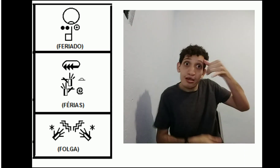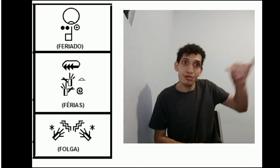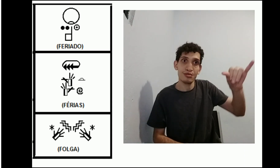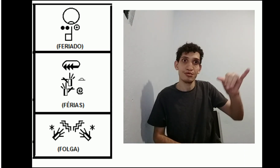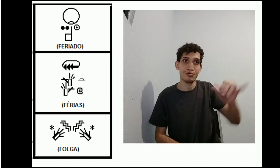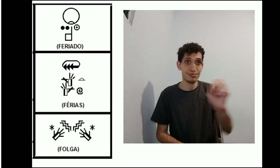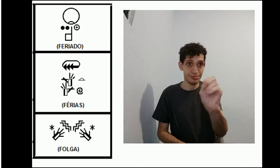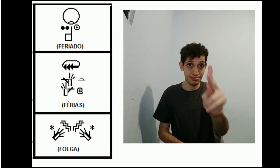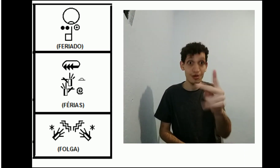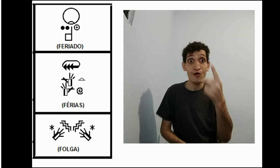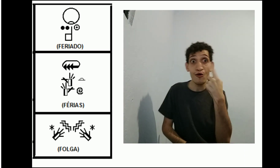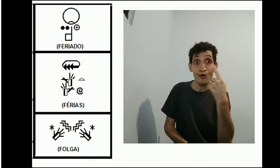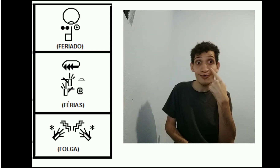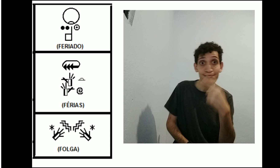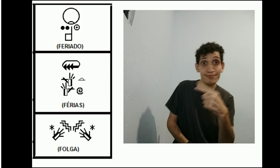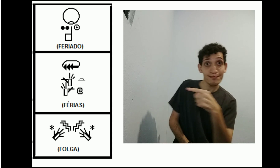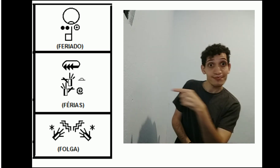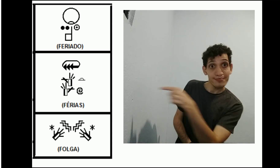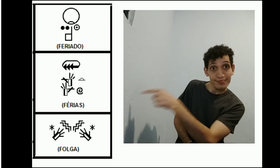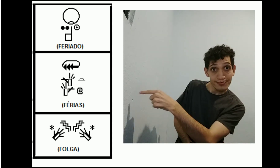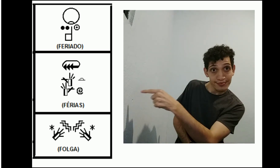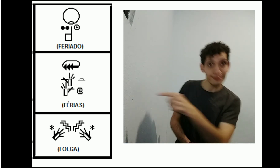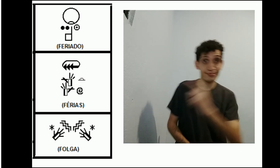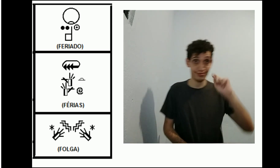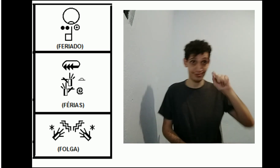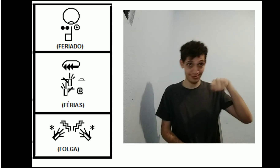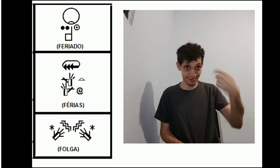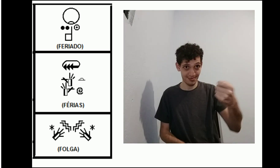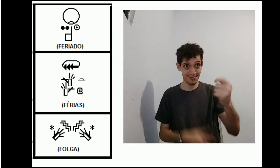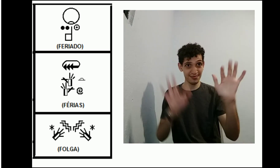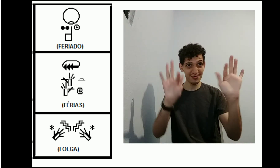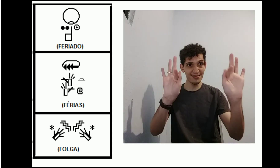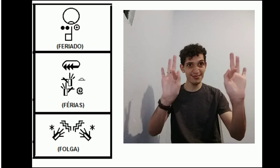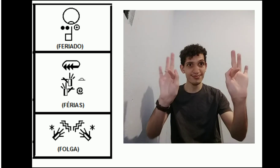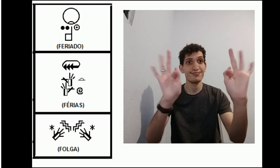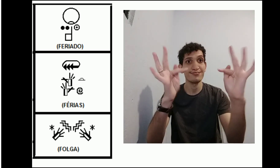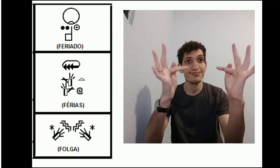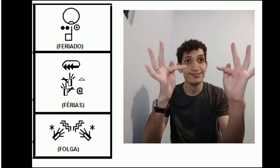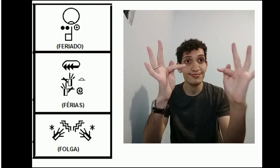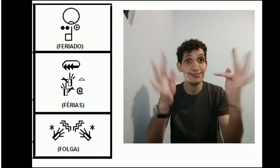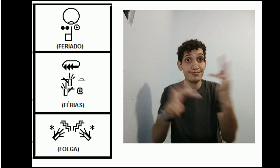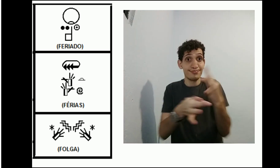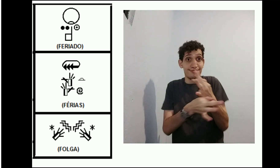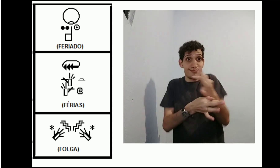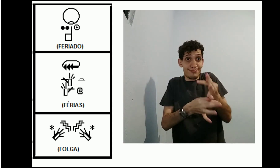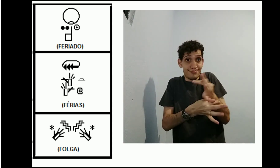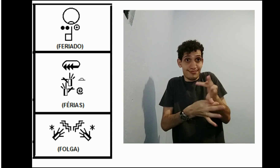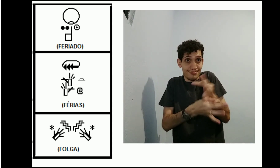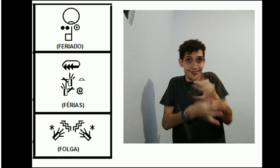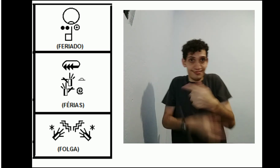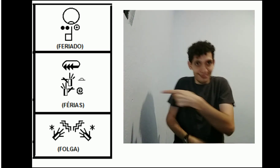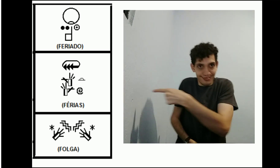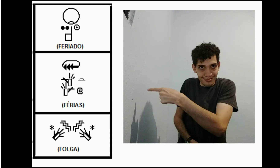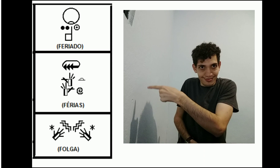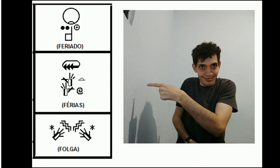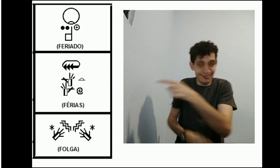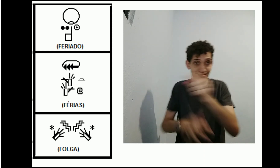evita você um i, tá? Então, olha bem isso agora. Esse sinal aqui, Peri, perias.